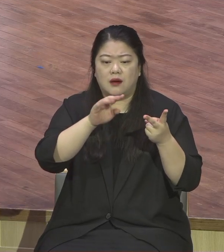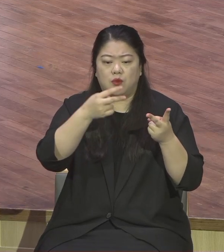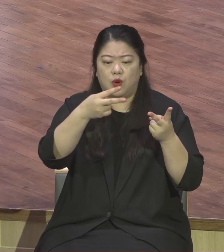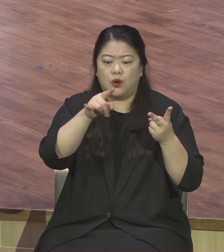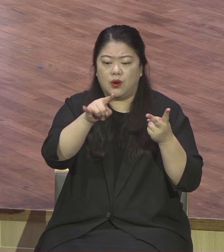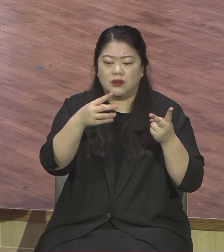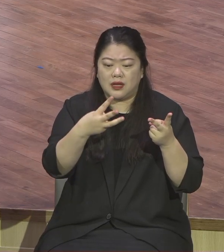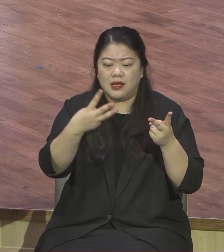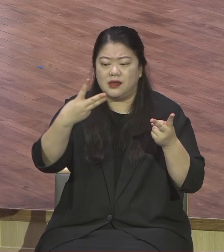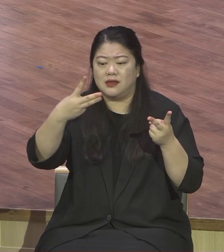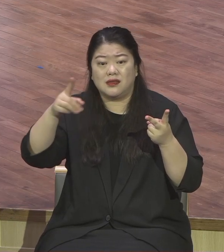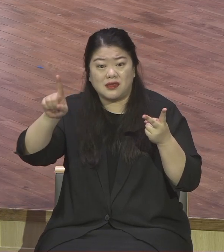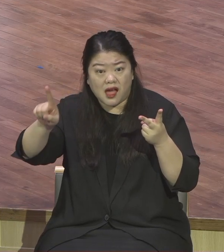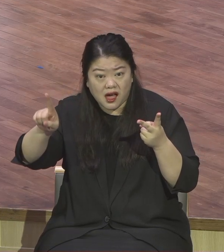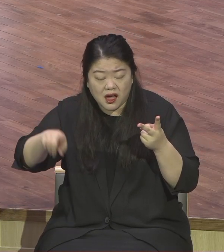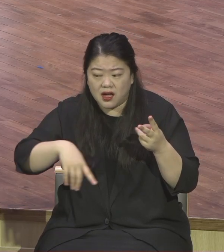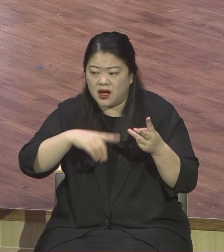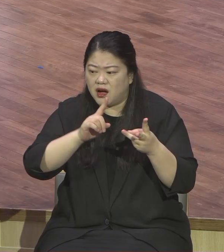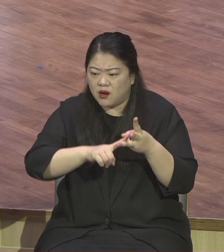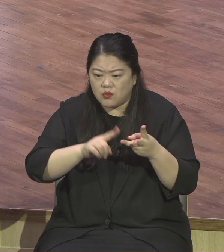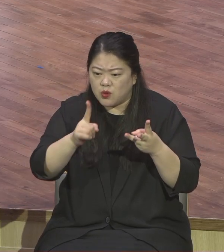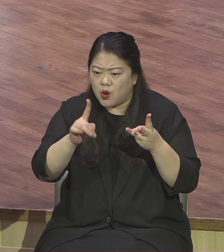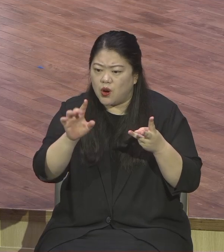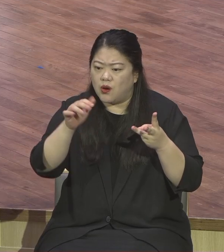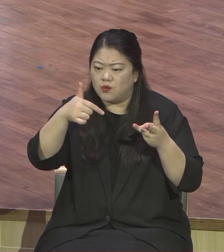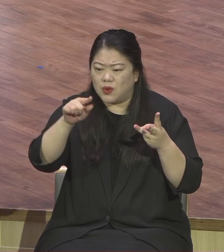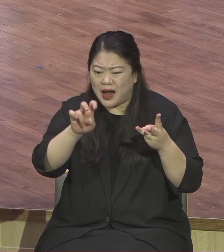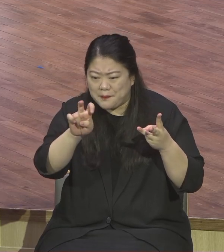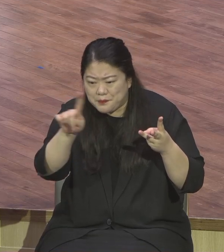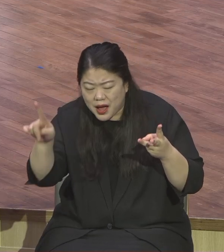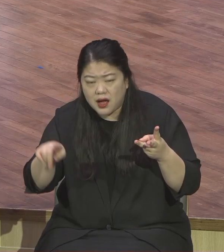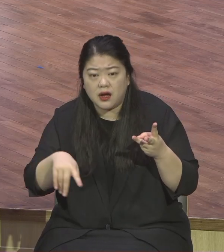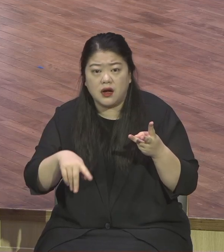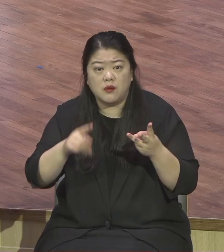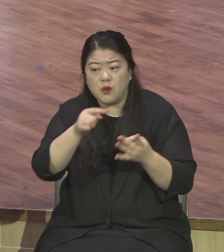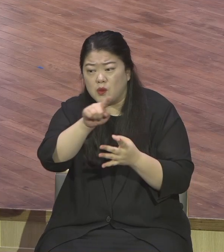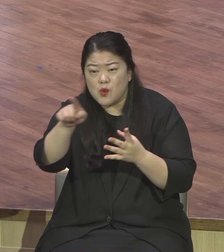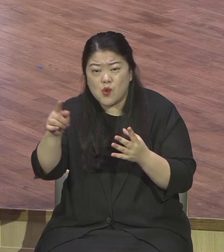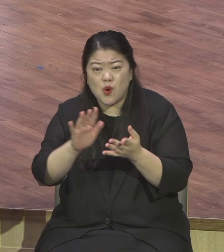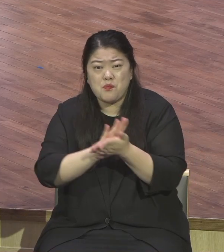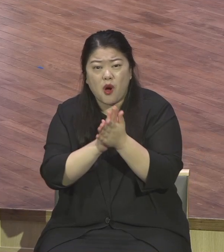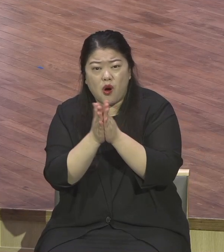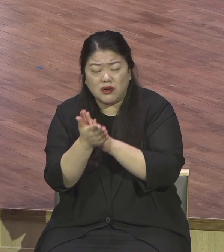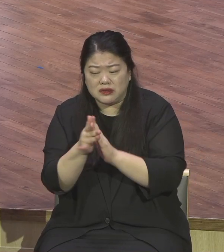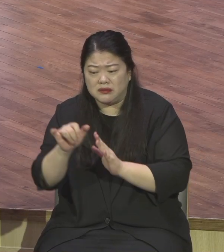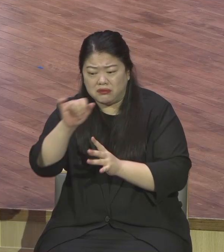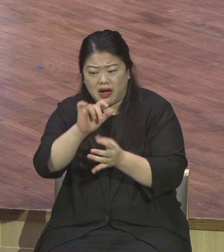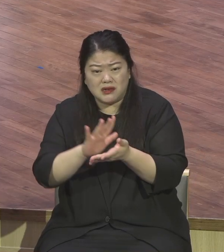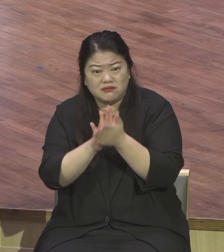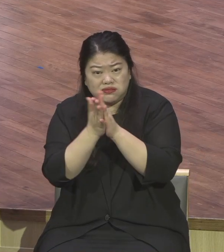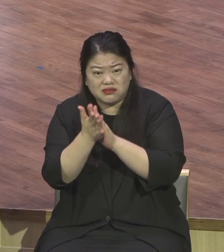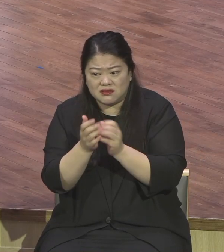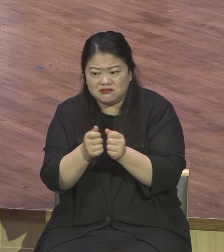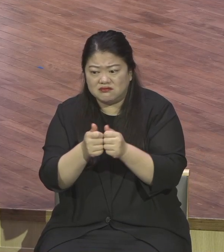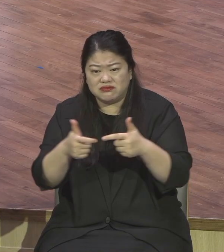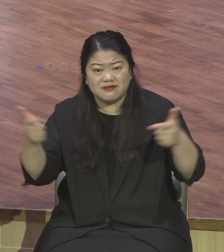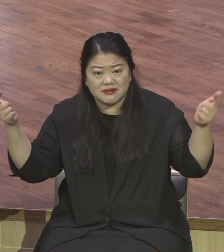벨타, 람다까지 그렇게 계속해서 이런 확산이 되고 있는 상태고 백신을 맞아도